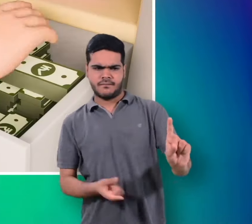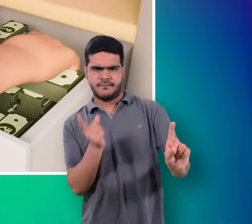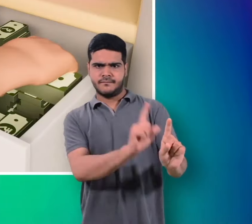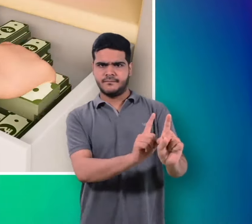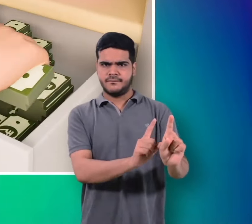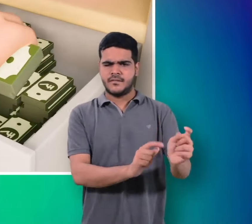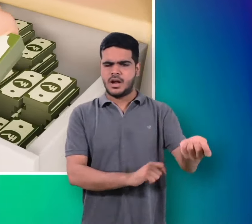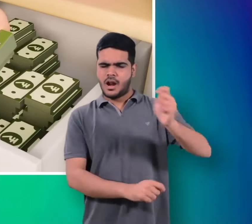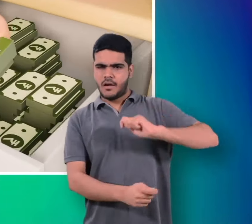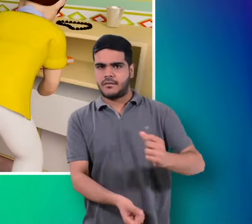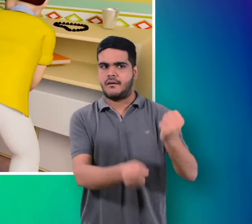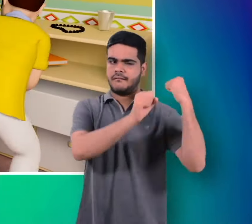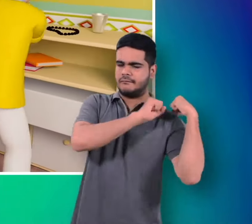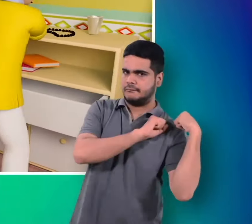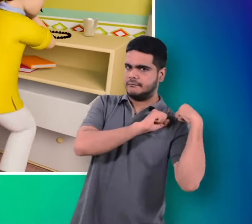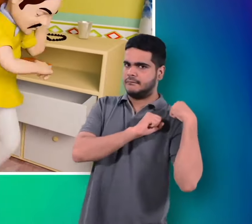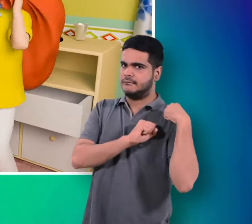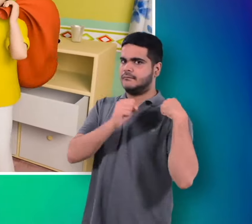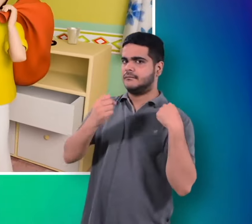काले चोर ले गए